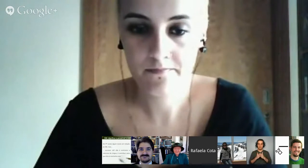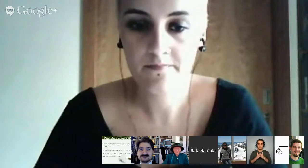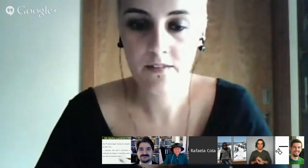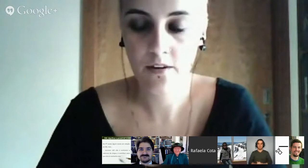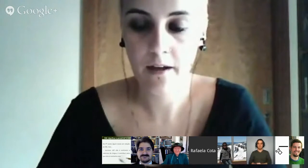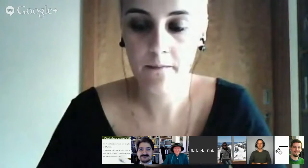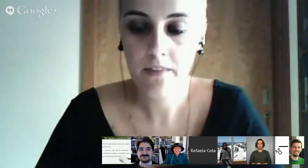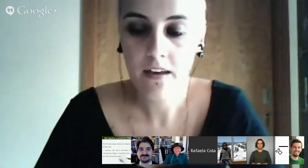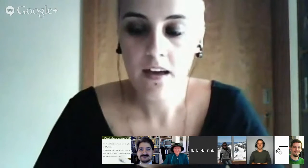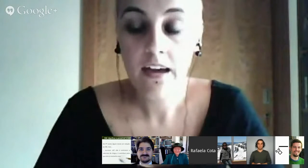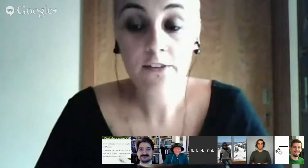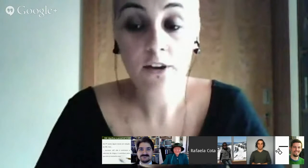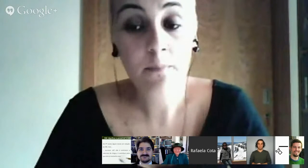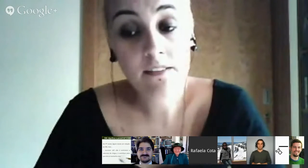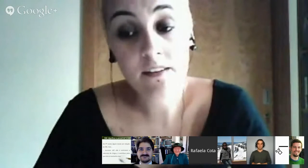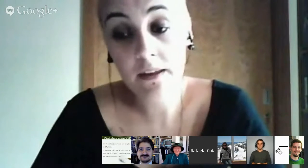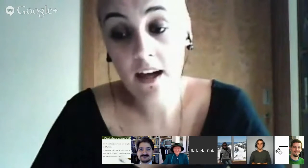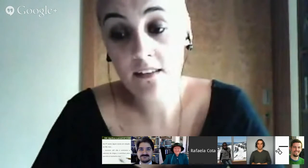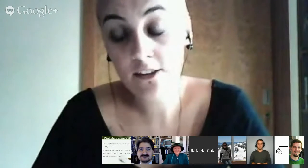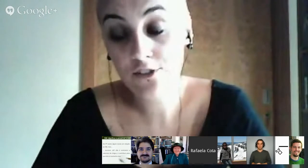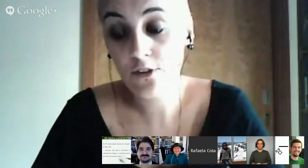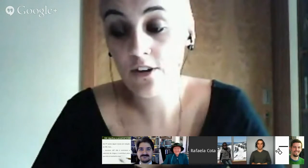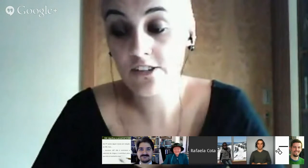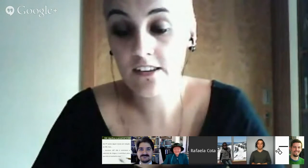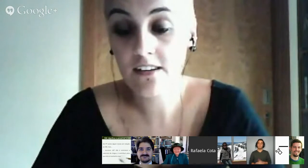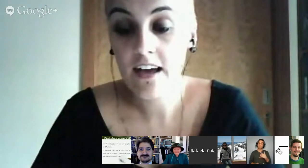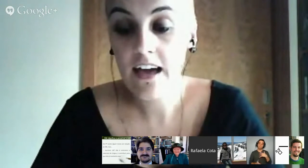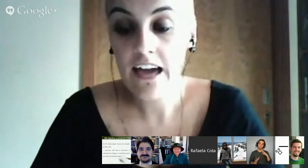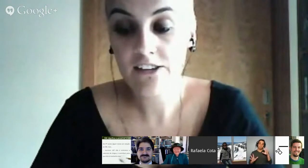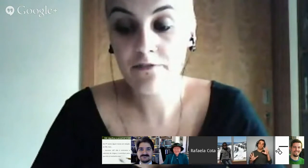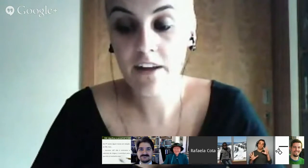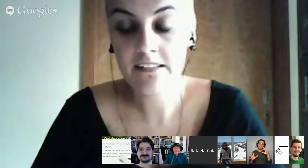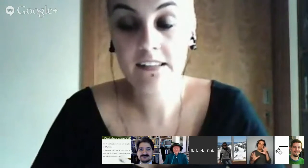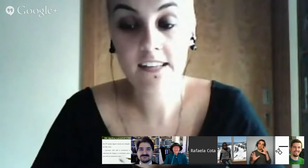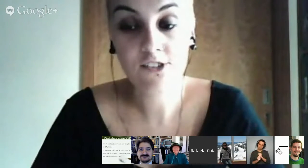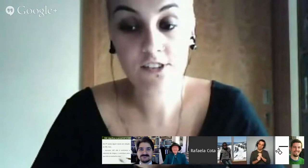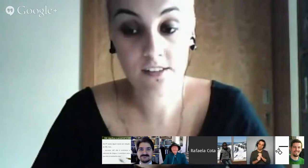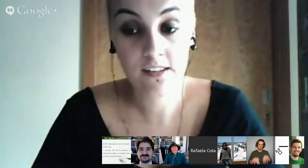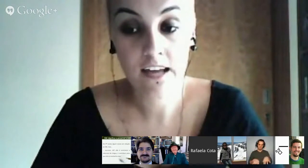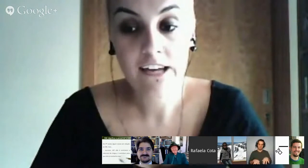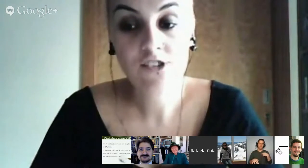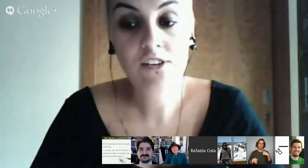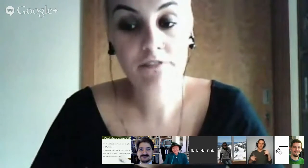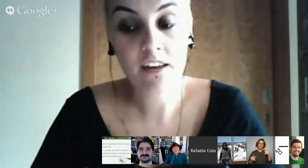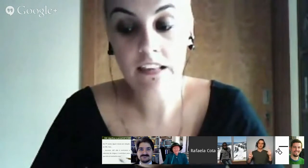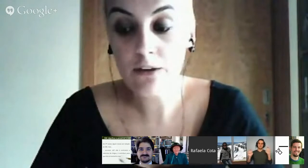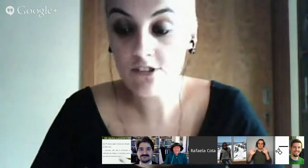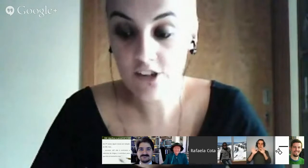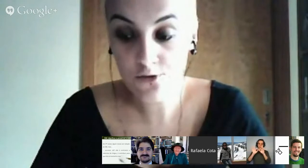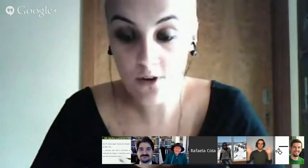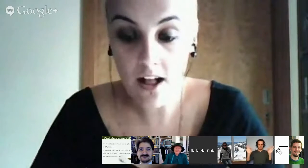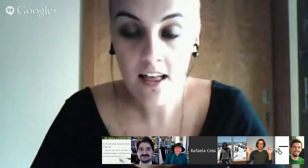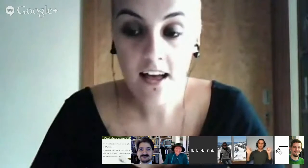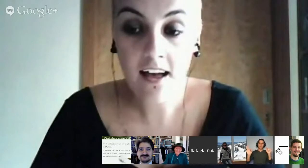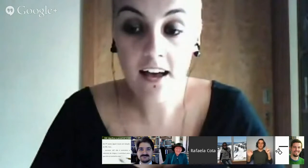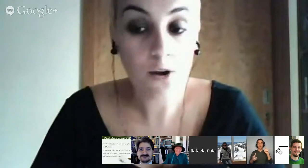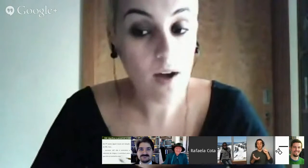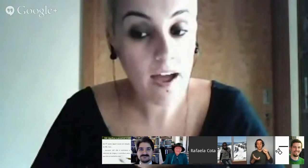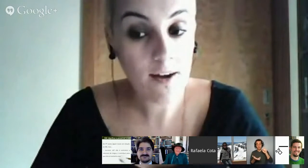e para terminar deixo só esta frase que diz que escrever língua gestual não é